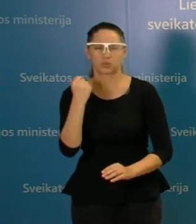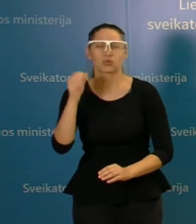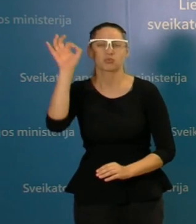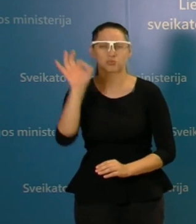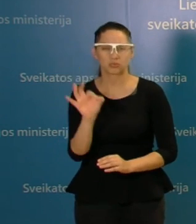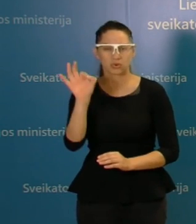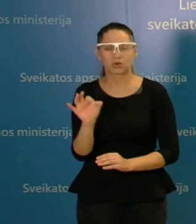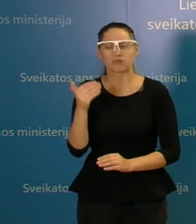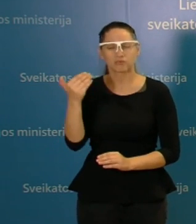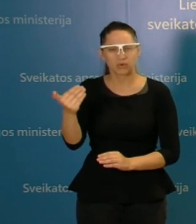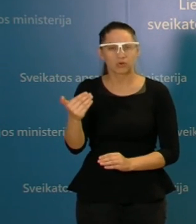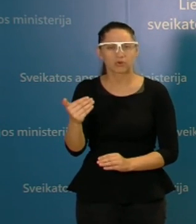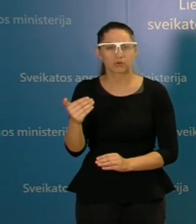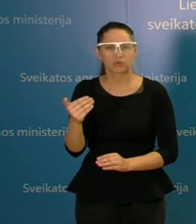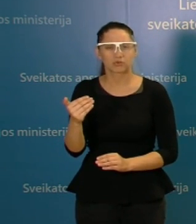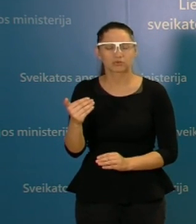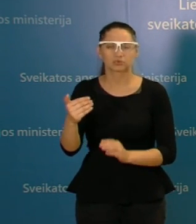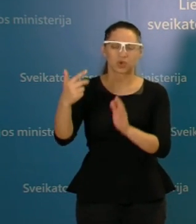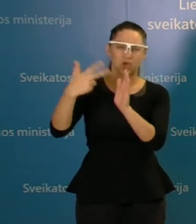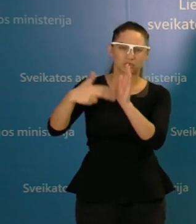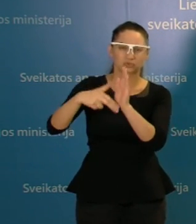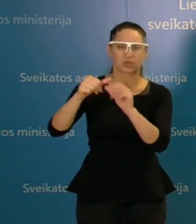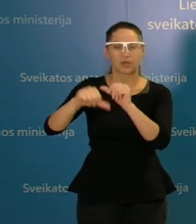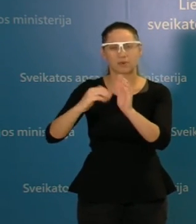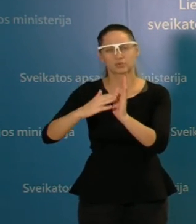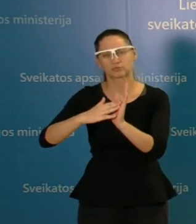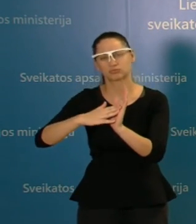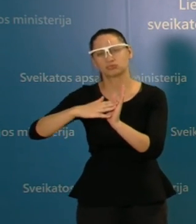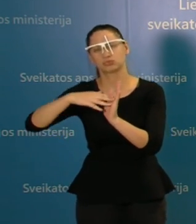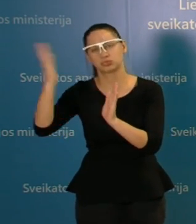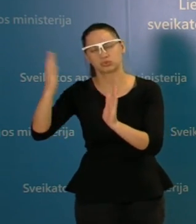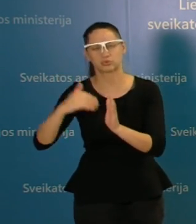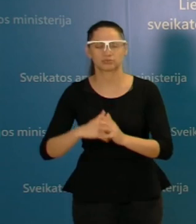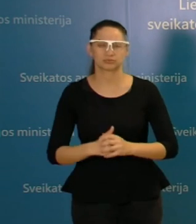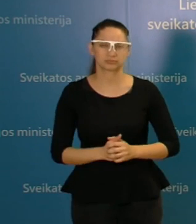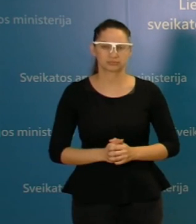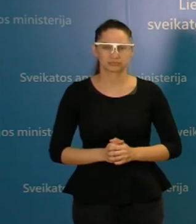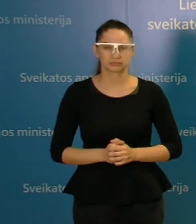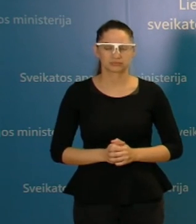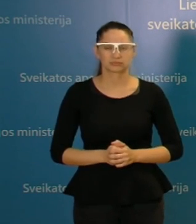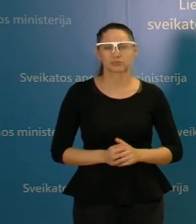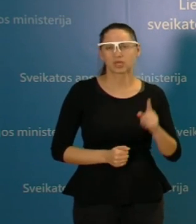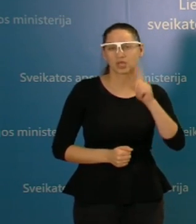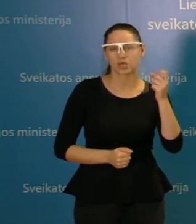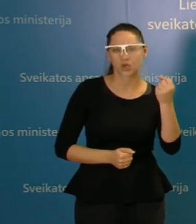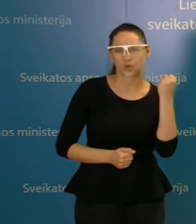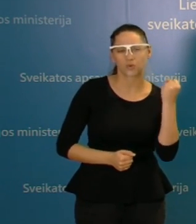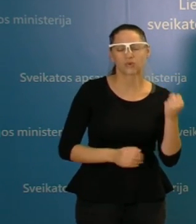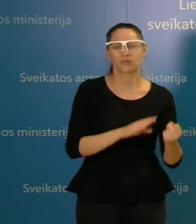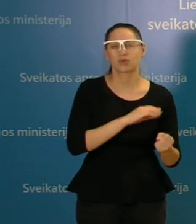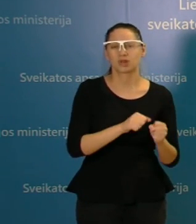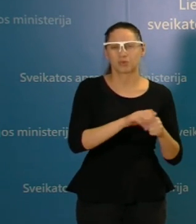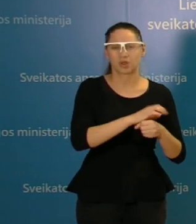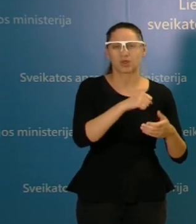būtent priklauso amžiaus grupiai nuo 80 iki 89 metų. Jauniausias asmo šiai dienai